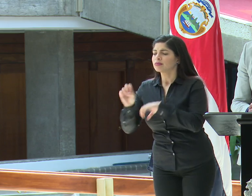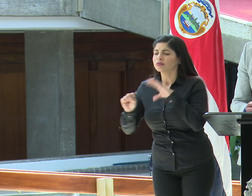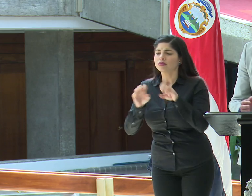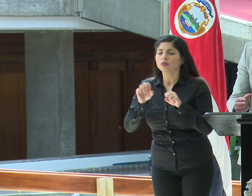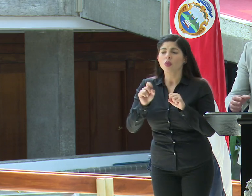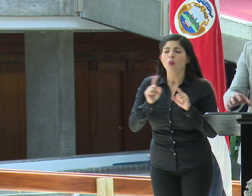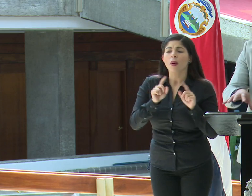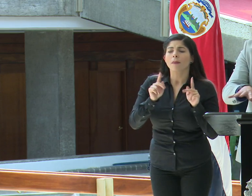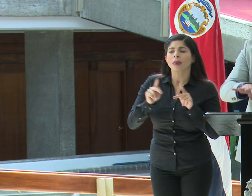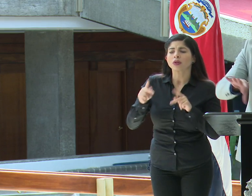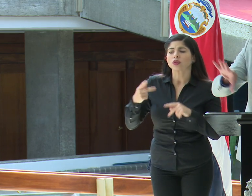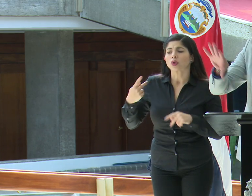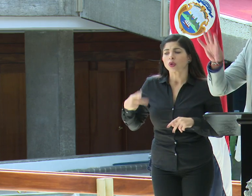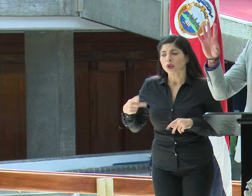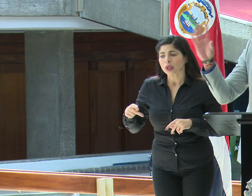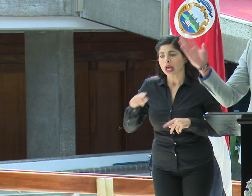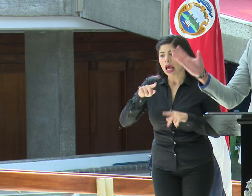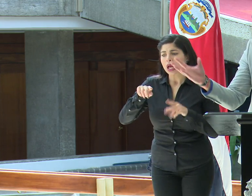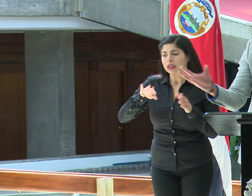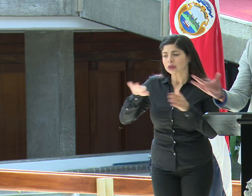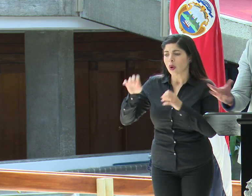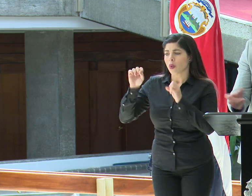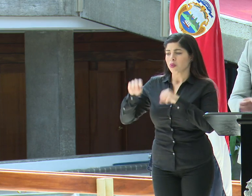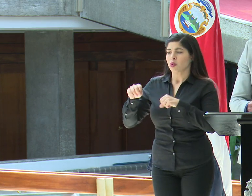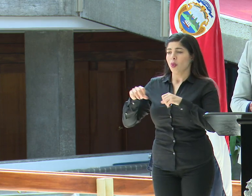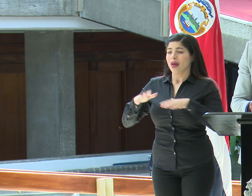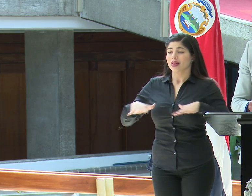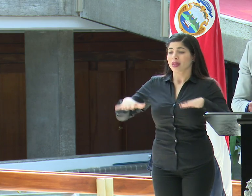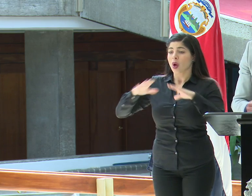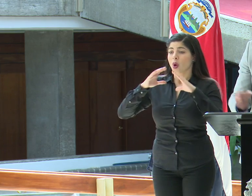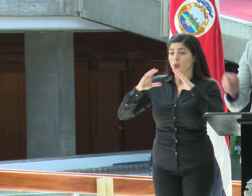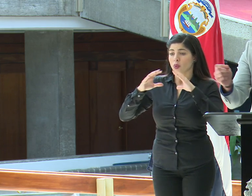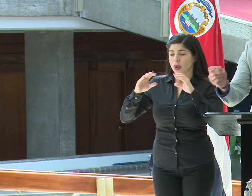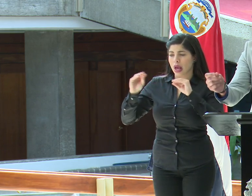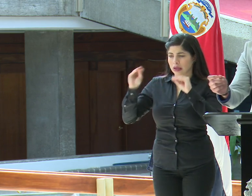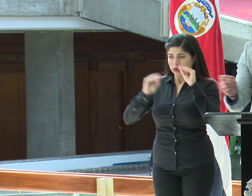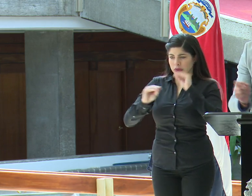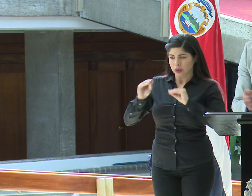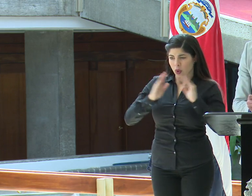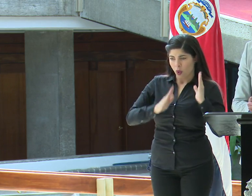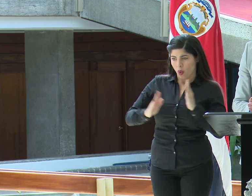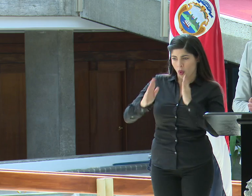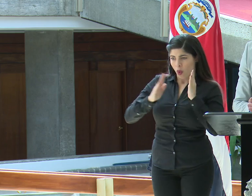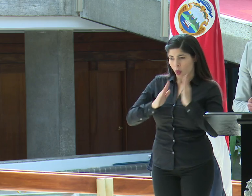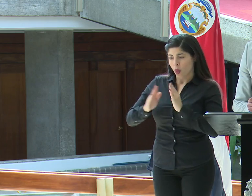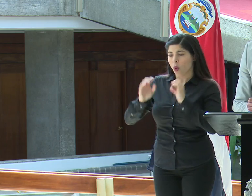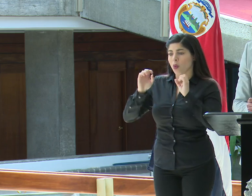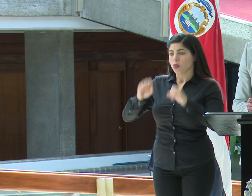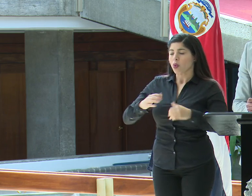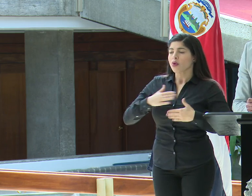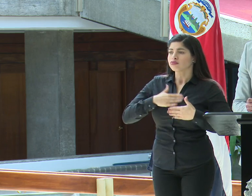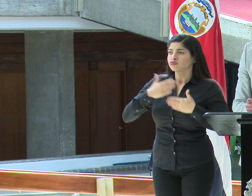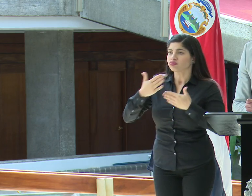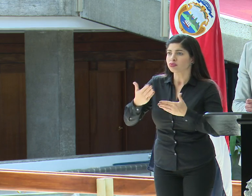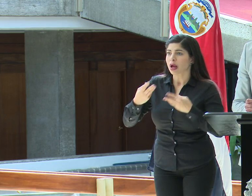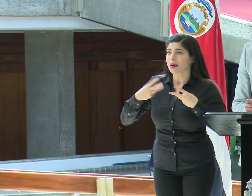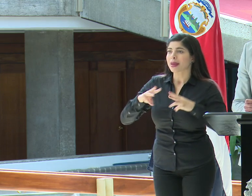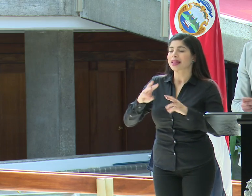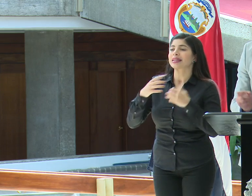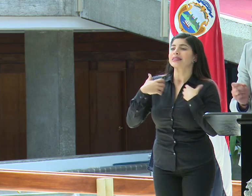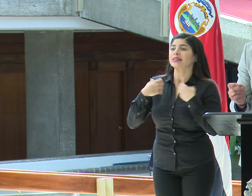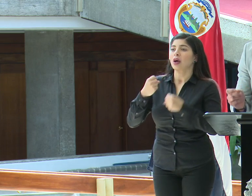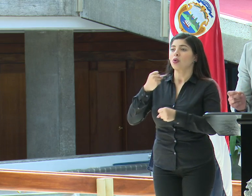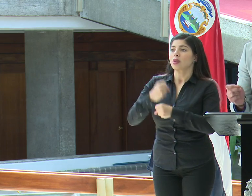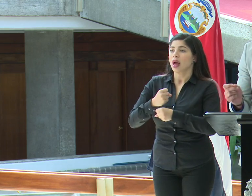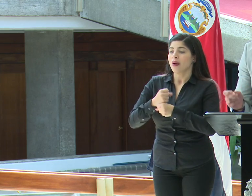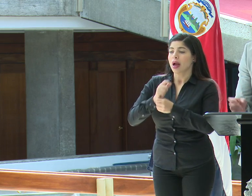personas con factores de riesgo, para que puedan organizar toda la parte de comunicación, para que puedan poner a disposición todas las medidas de salud ocupacional